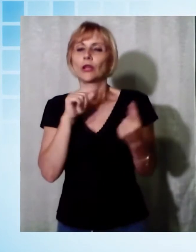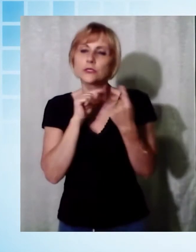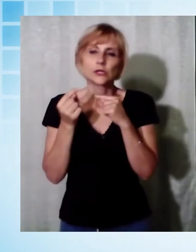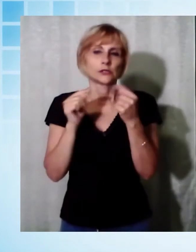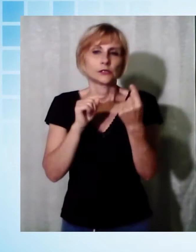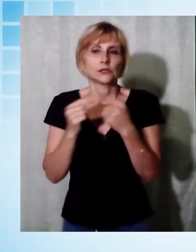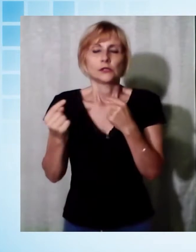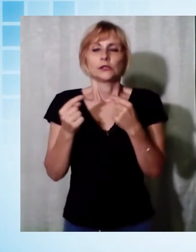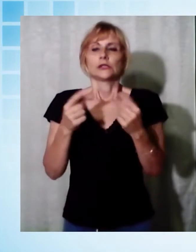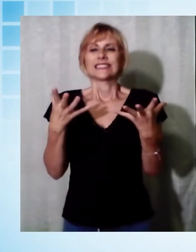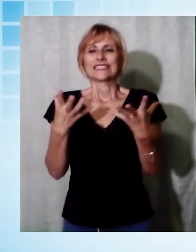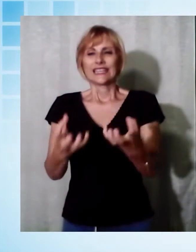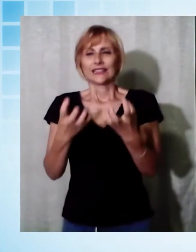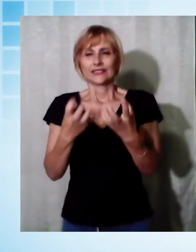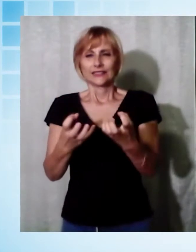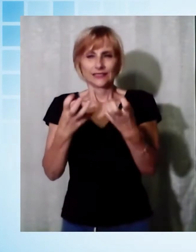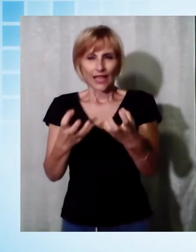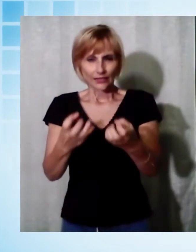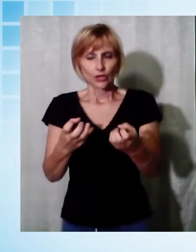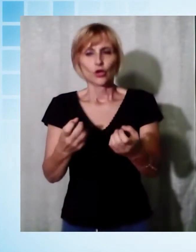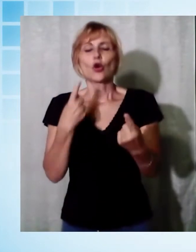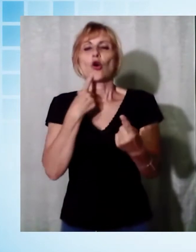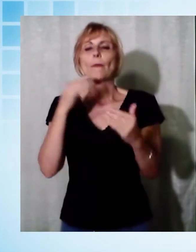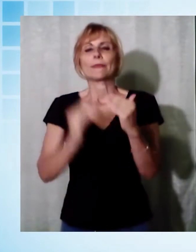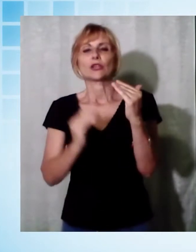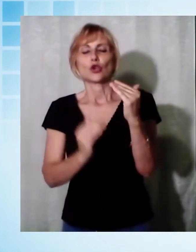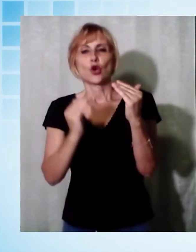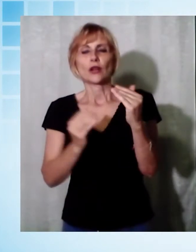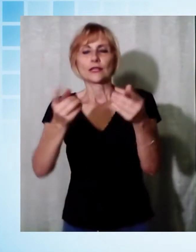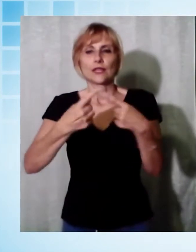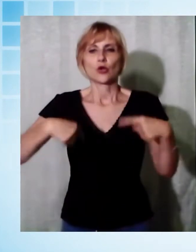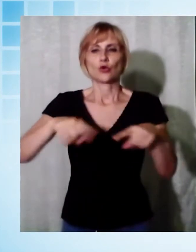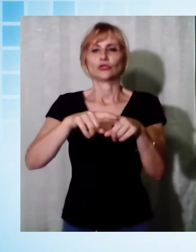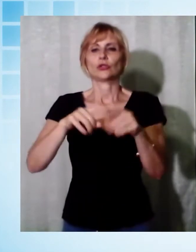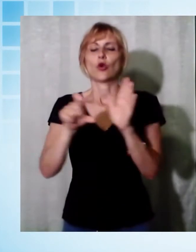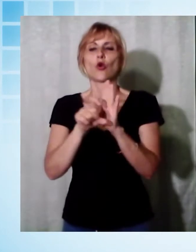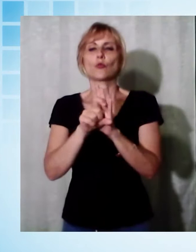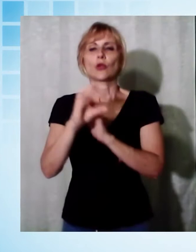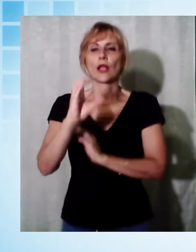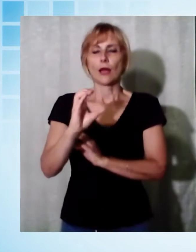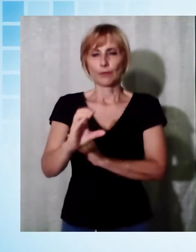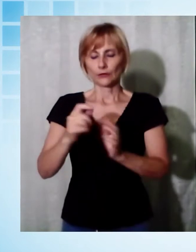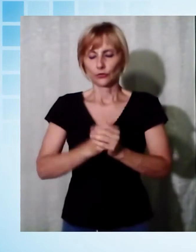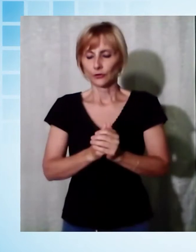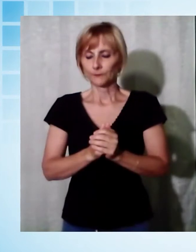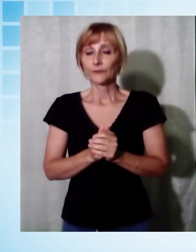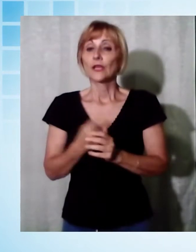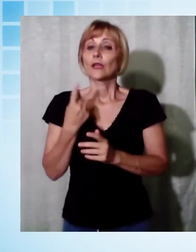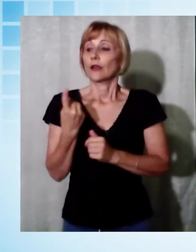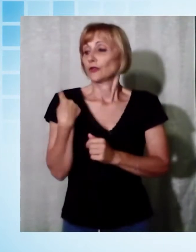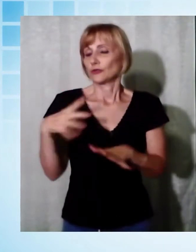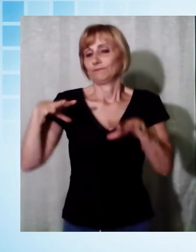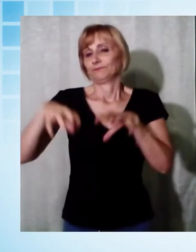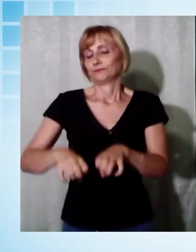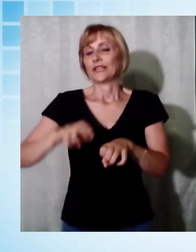sintetico del dossier redatto dalle forze di minoranza in Consiglio Comunale a Capannori ad un anno dall'insediamento dell'amministrazione Menezini-Bis.